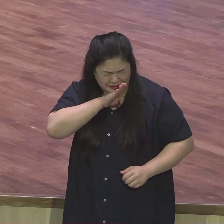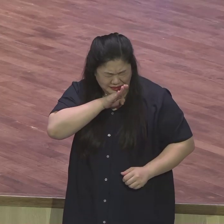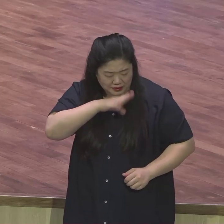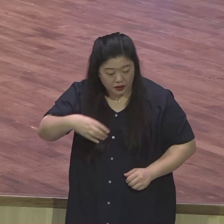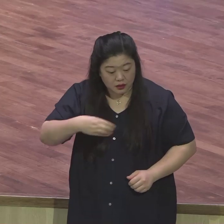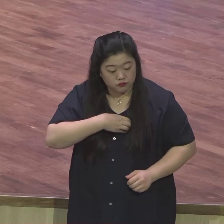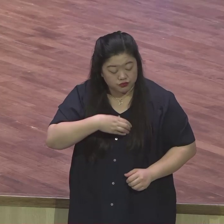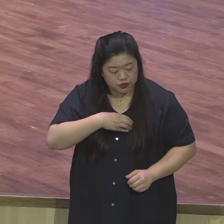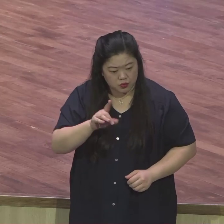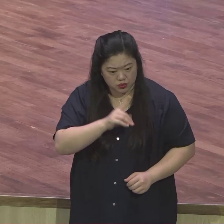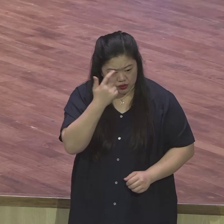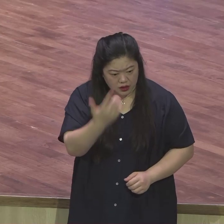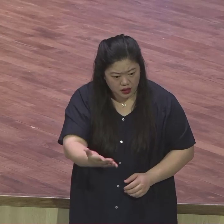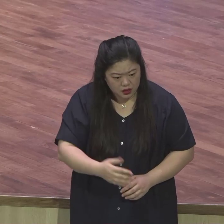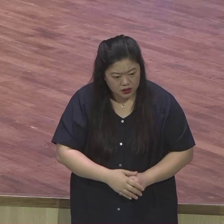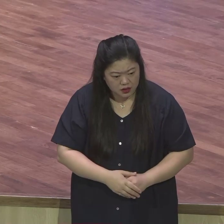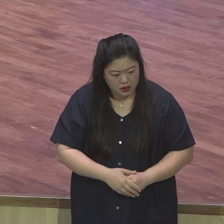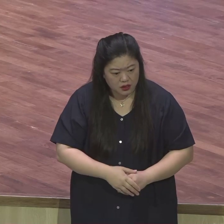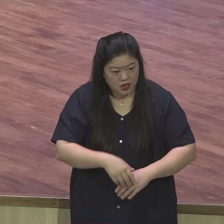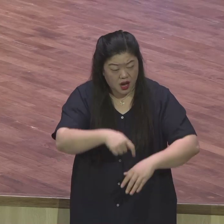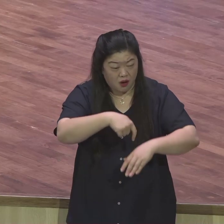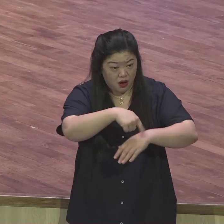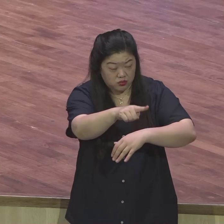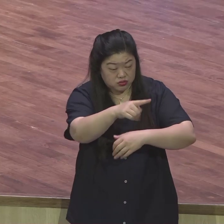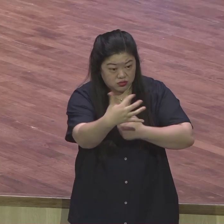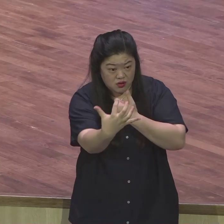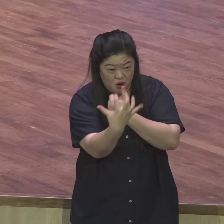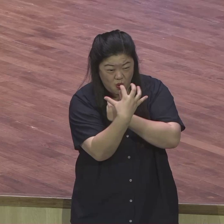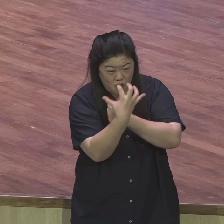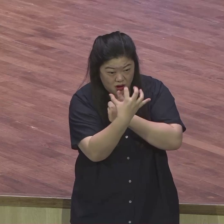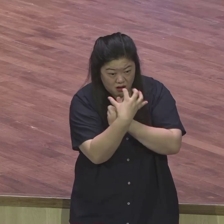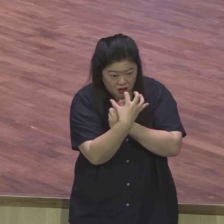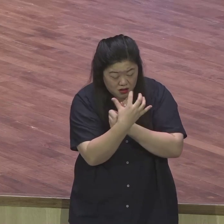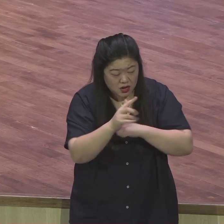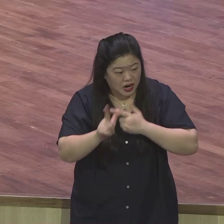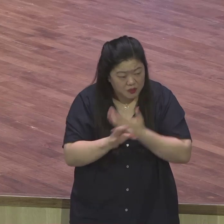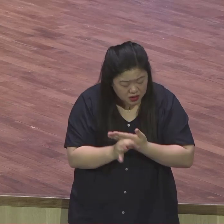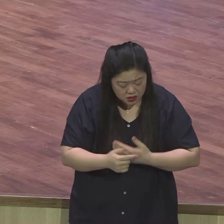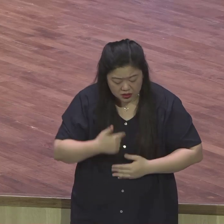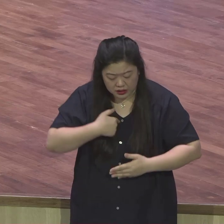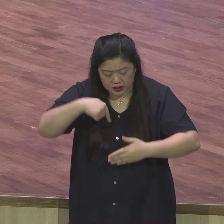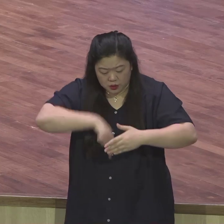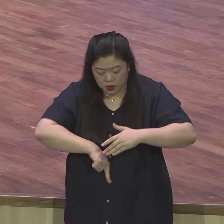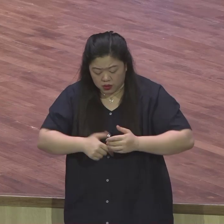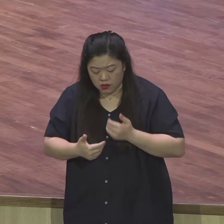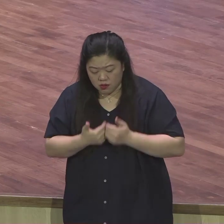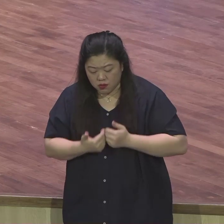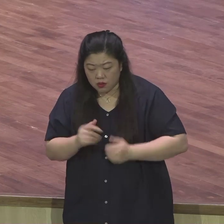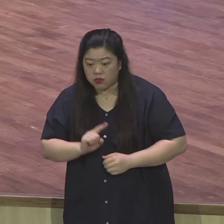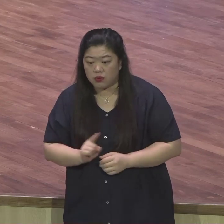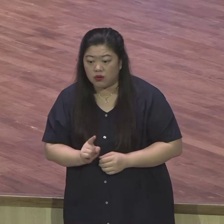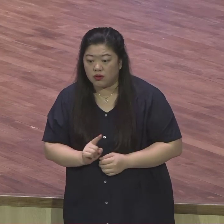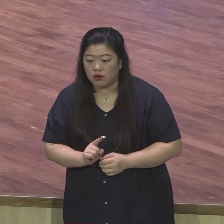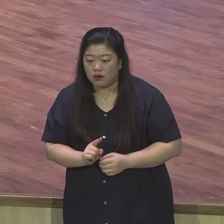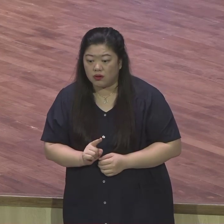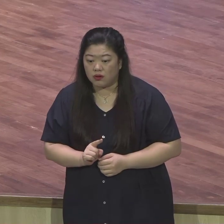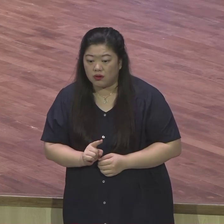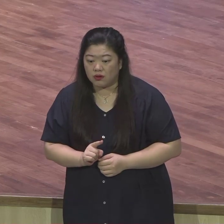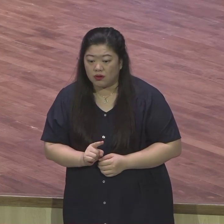내부에 굴려가는 대포다. 무슨 말입니까? 사실